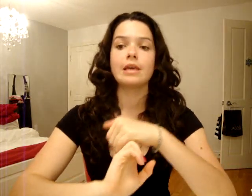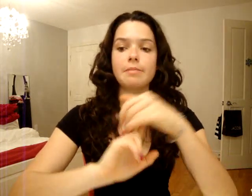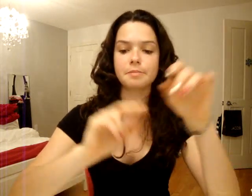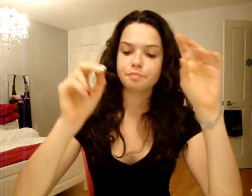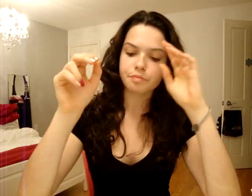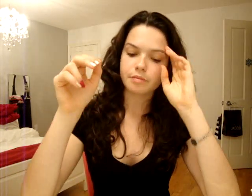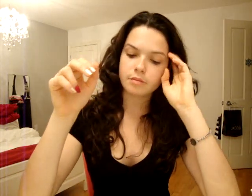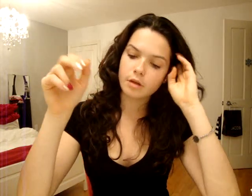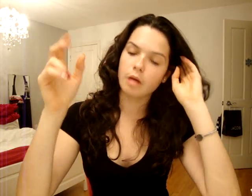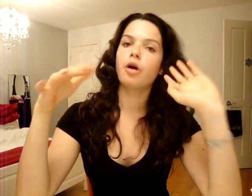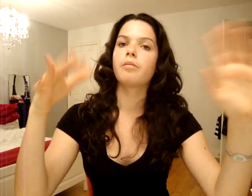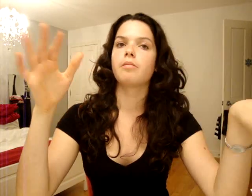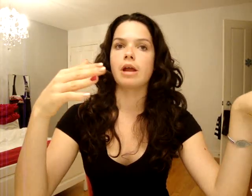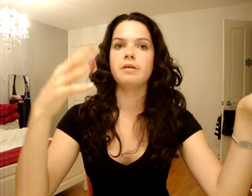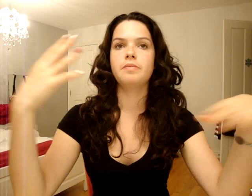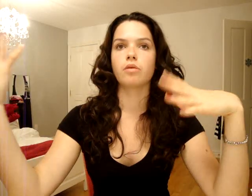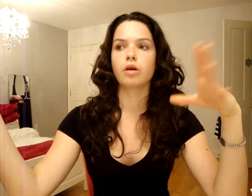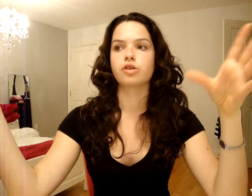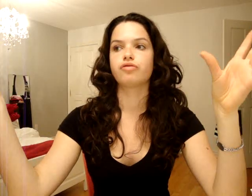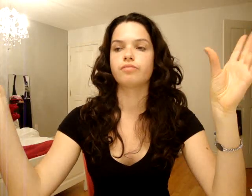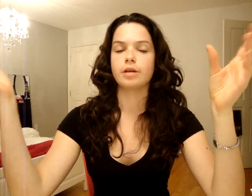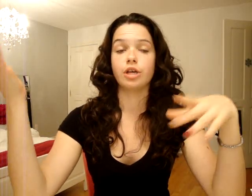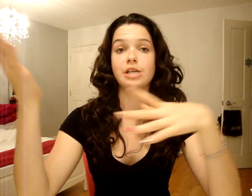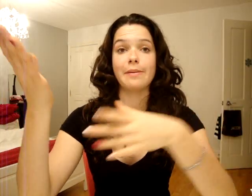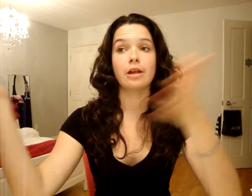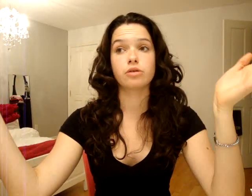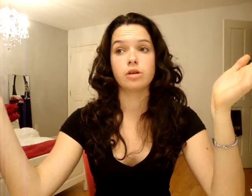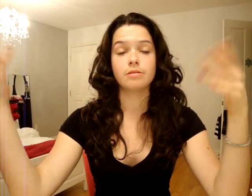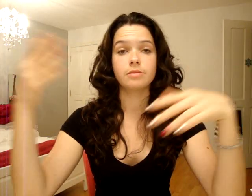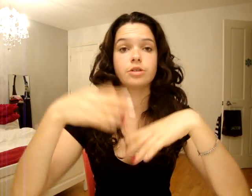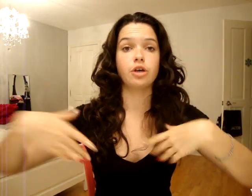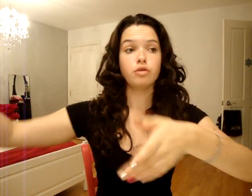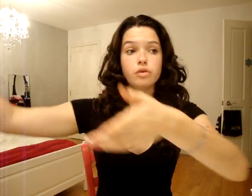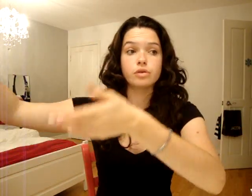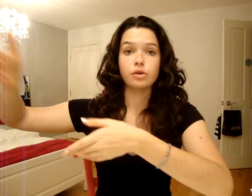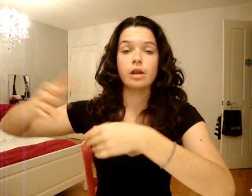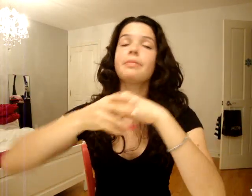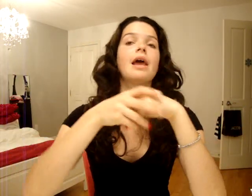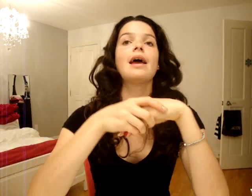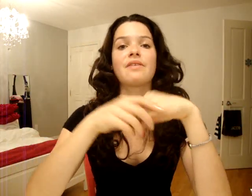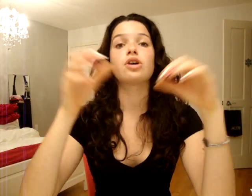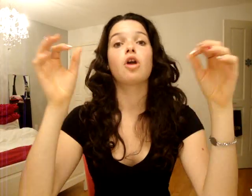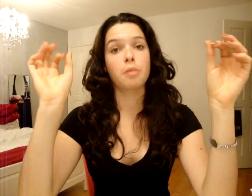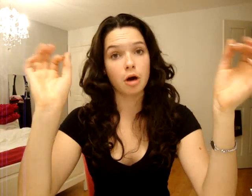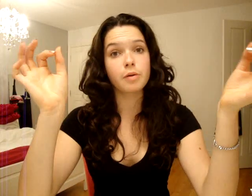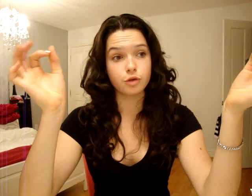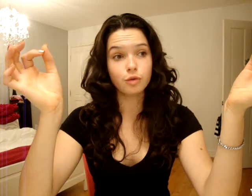équipe. Comme un, mon ami, puis un autre gars que j'ai appréhensible, j'ai connu cette journée-là. Qui avait genre leur propre suit,